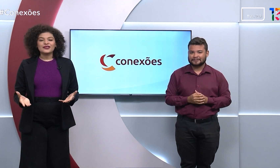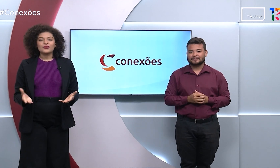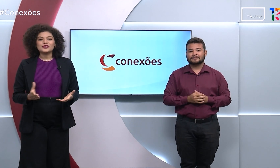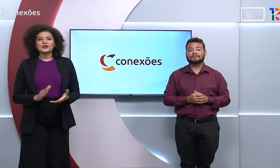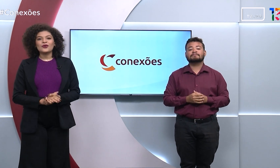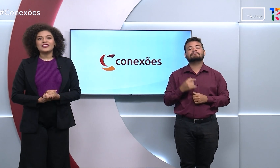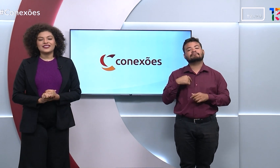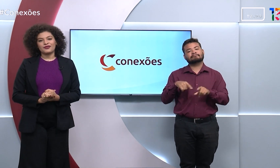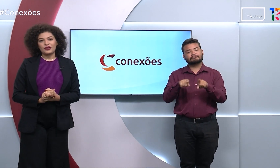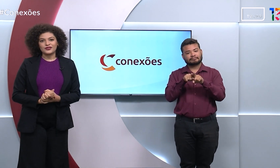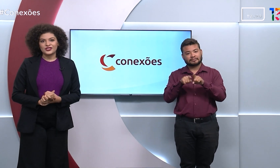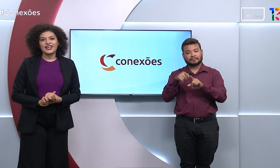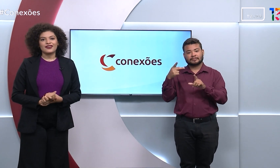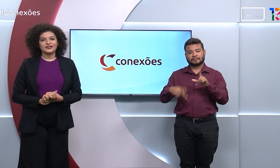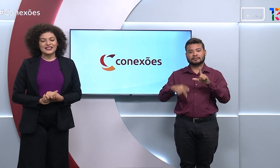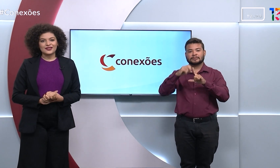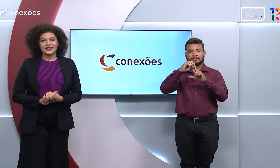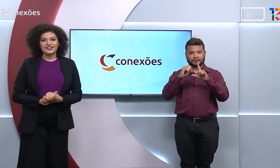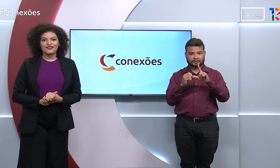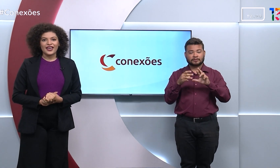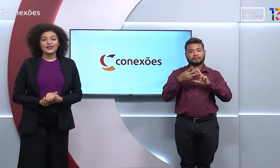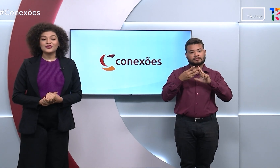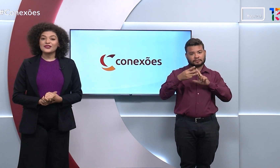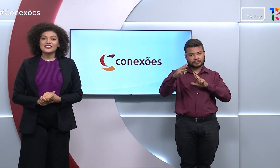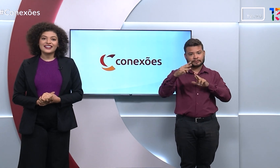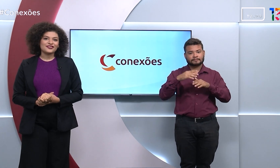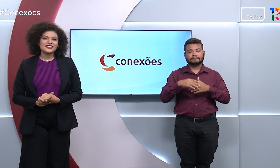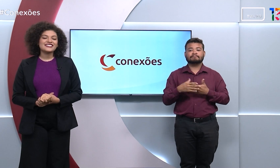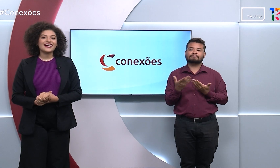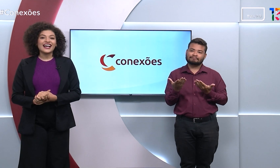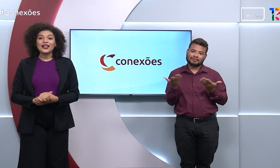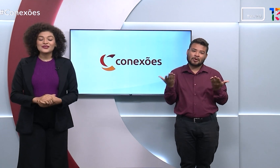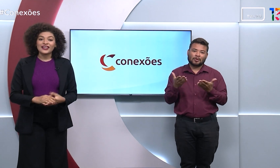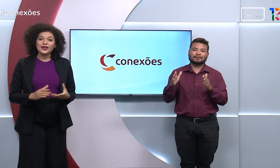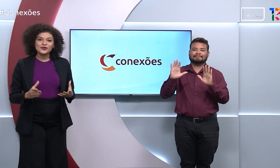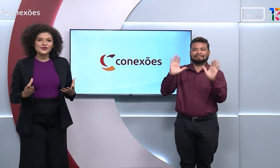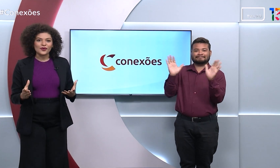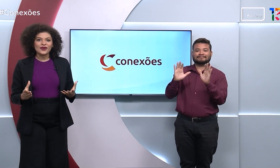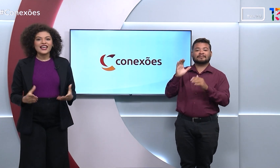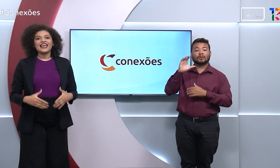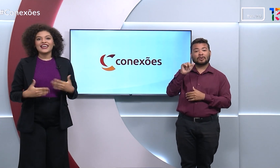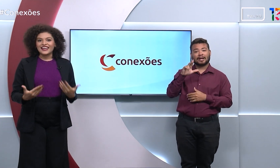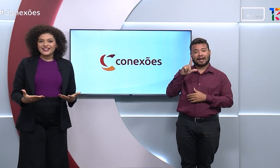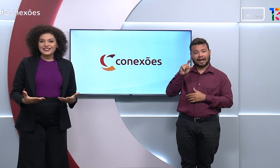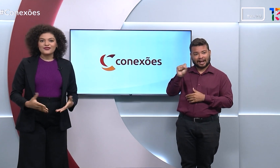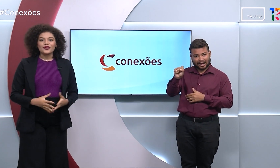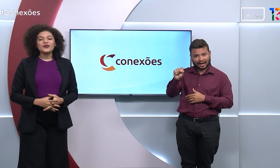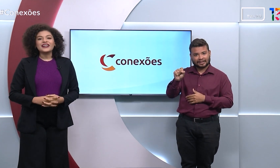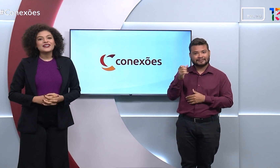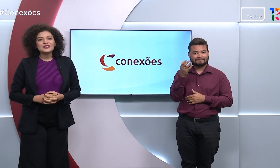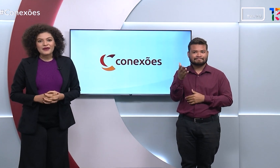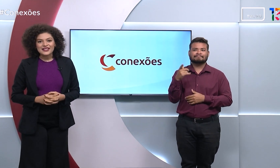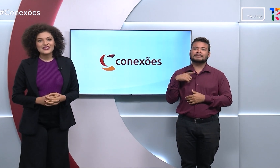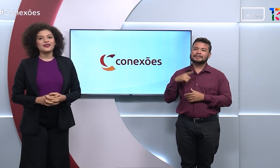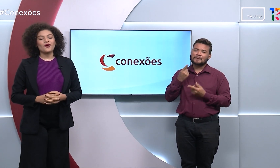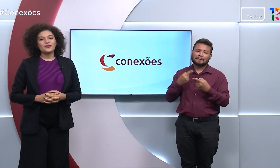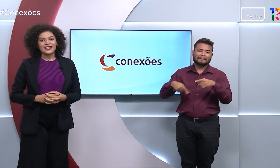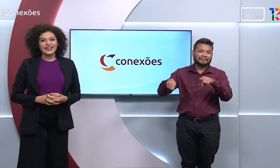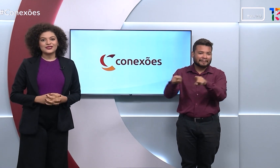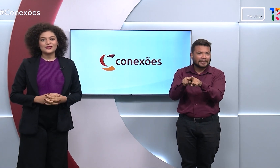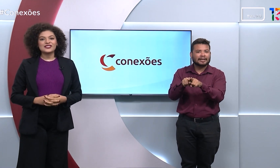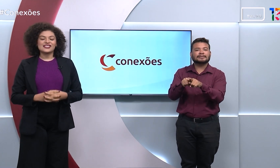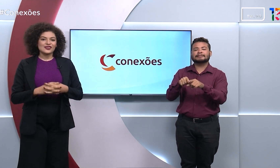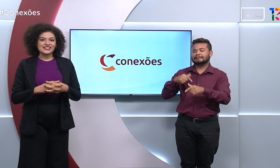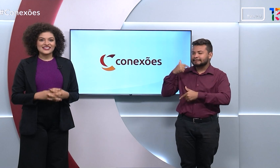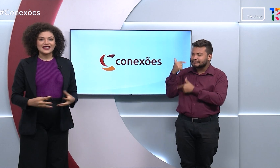também, em nome de toda a TVUFG e a Fundação RTVE, do nosso cinegrafista Carlos Hildson. Ele, que foi um grande parceiro e